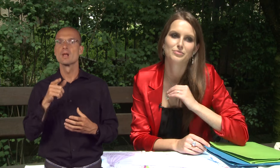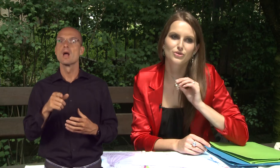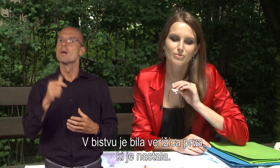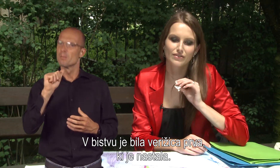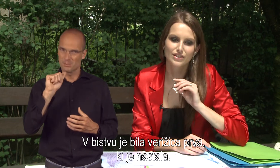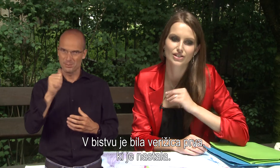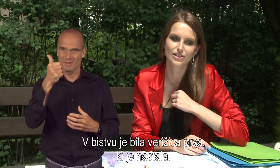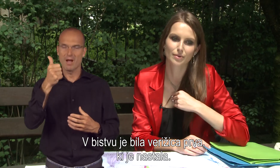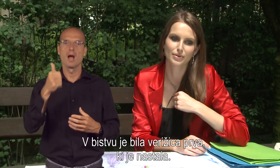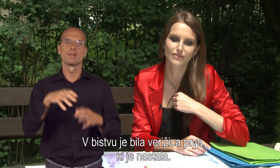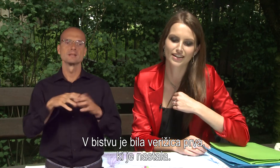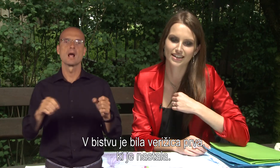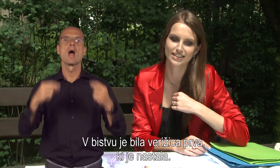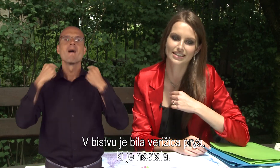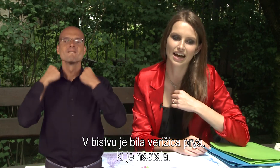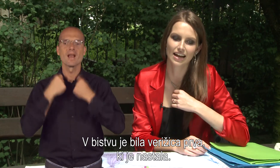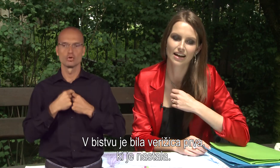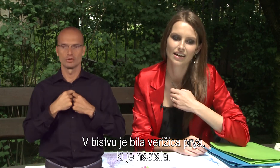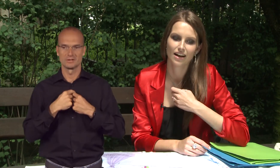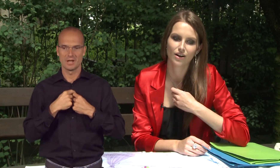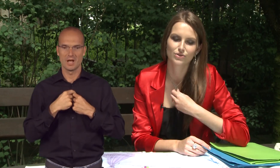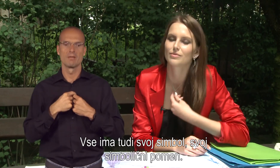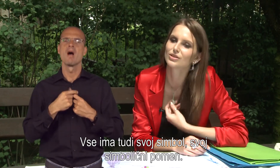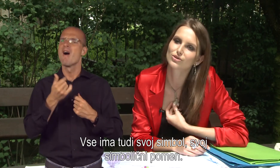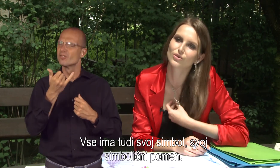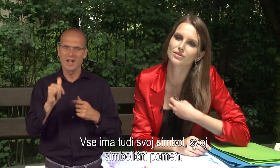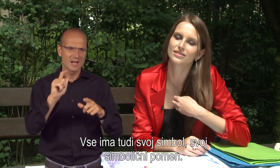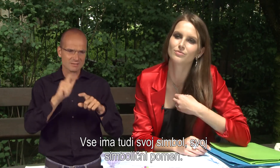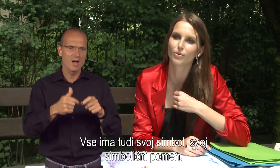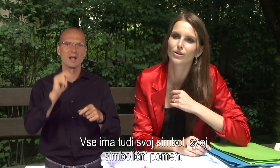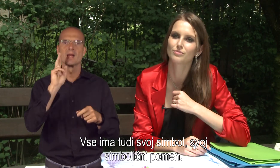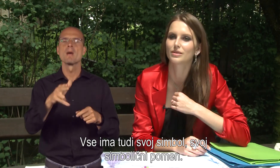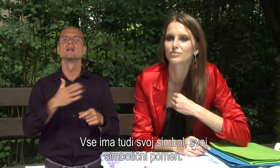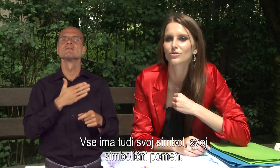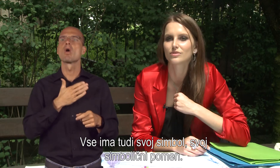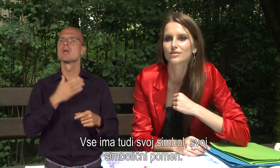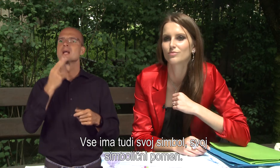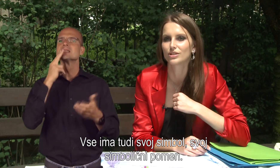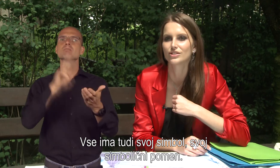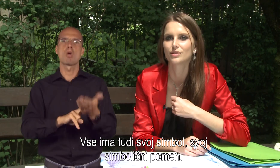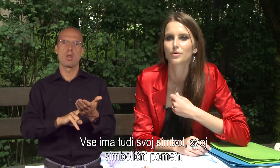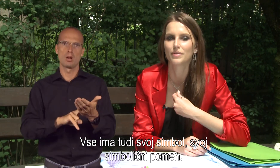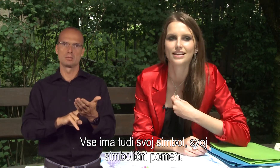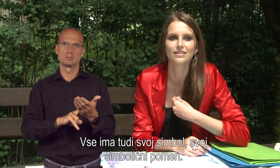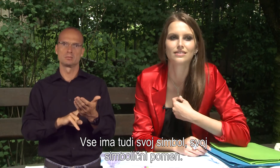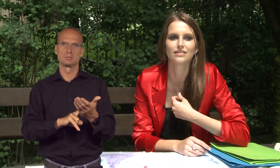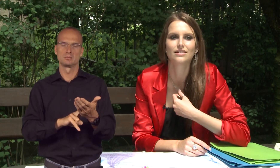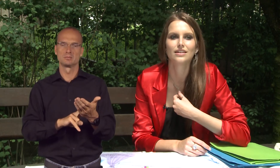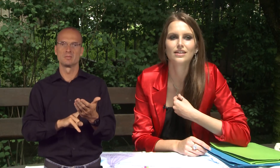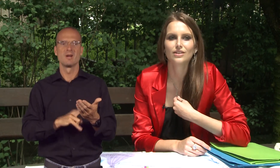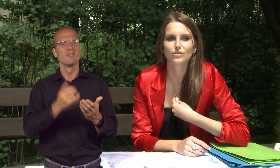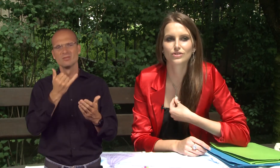V bistvu je bila Virižica prva, ki je nastala. Vse ima tudi svoj simbol, ima svoj simbolični pomen.